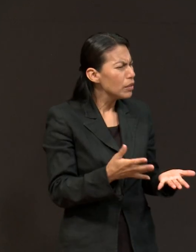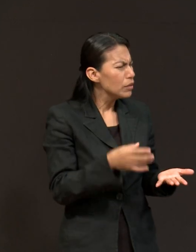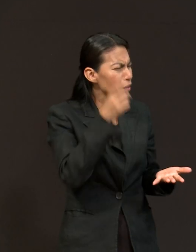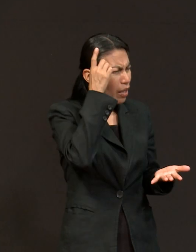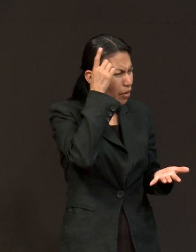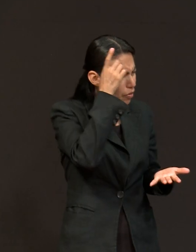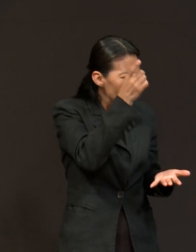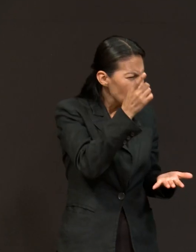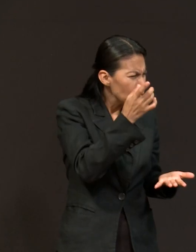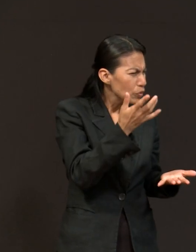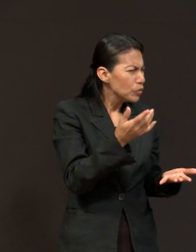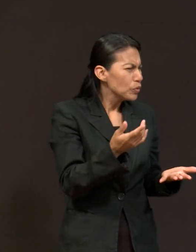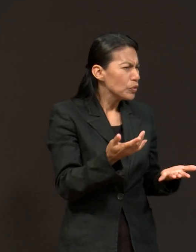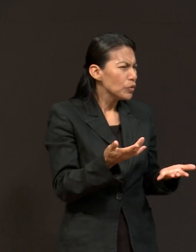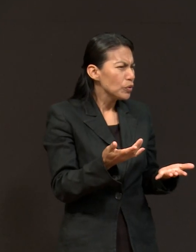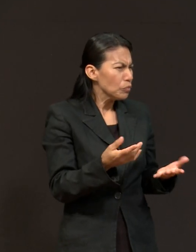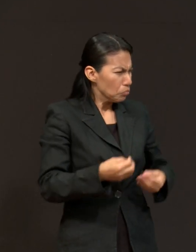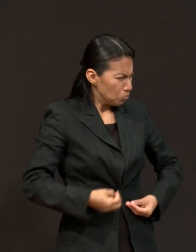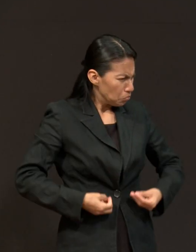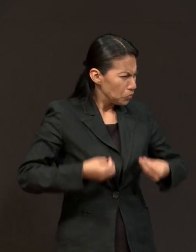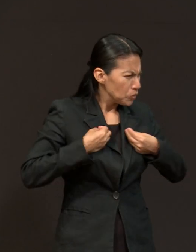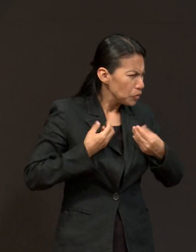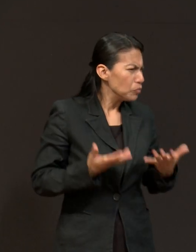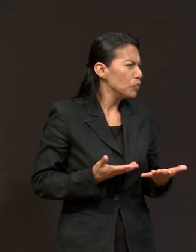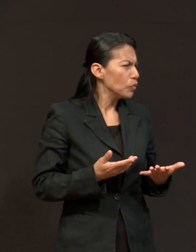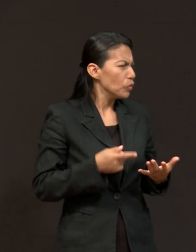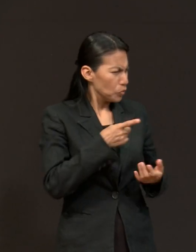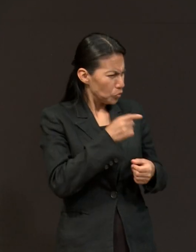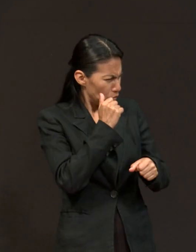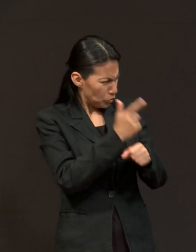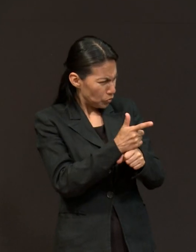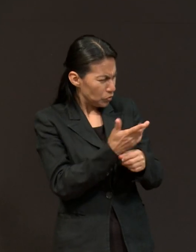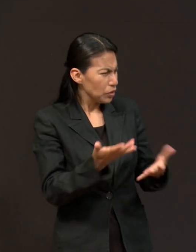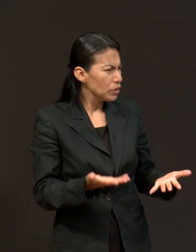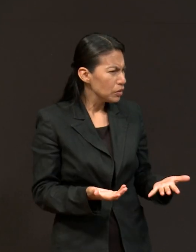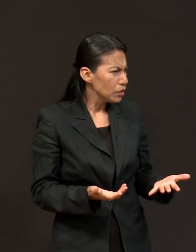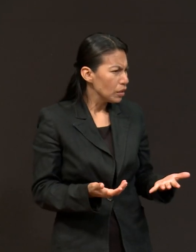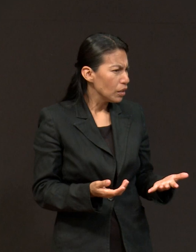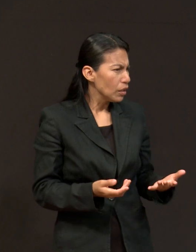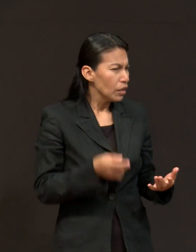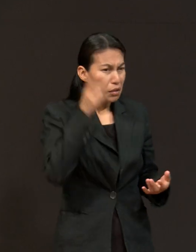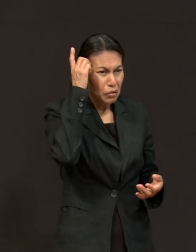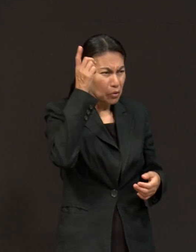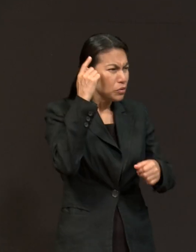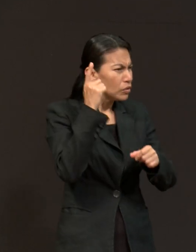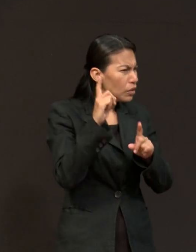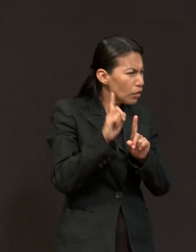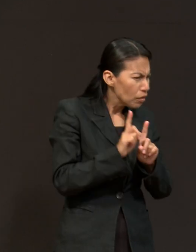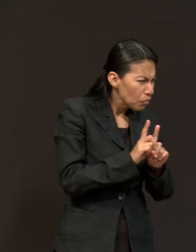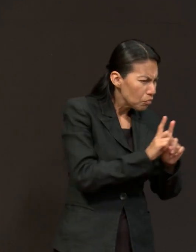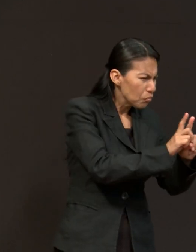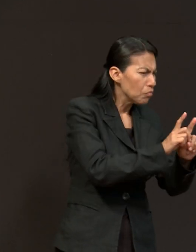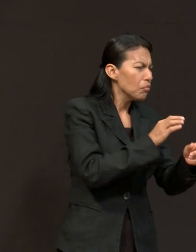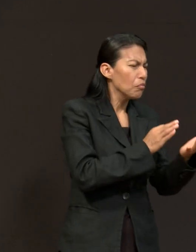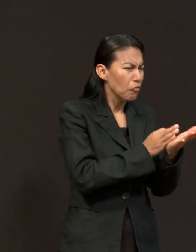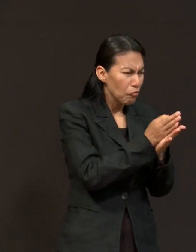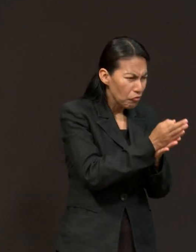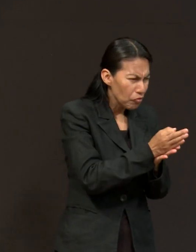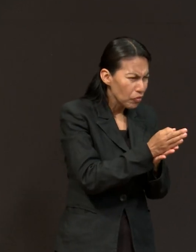tú te diste cuenta de que Dios está vivo. De que Dios realmente te acompaña, que es fiel